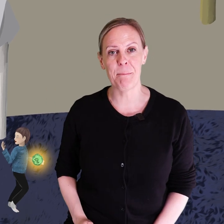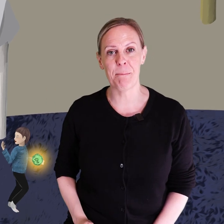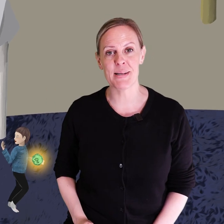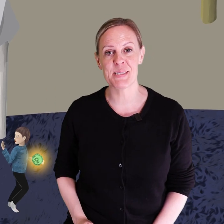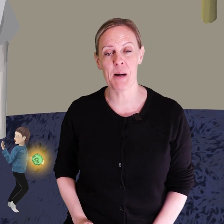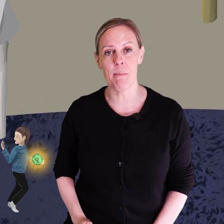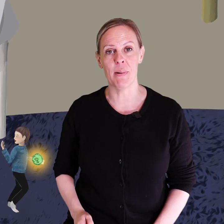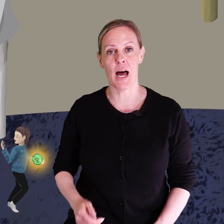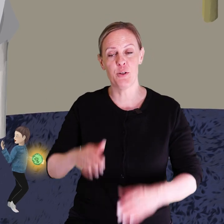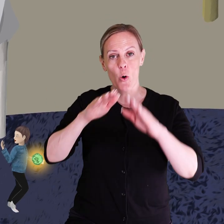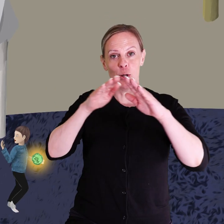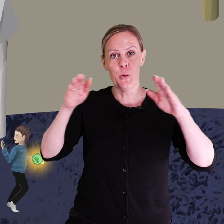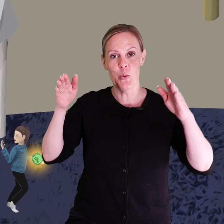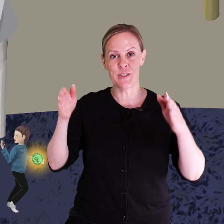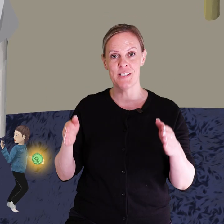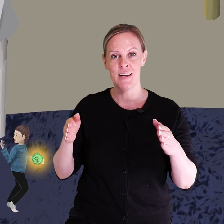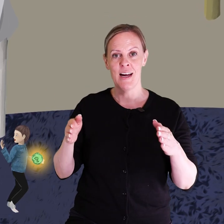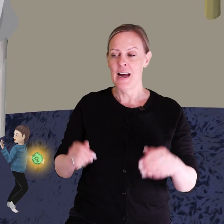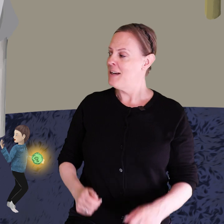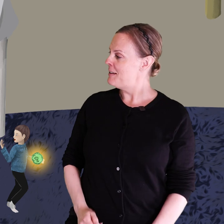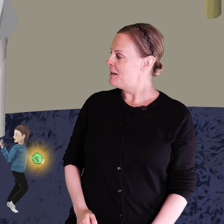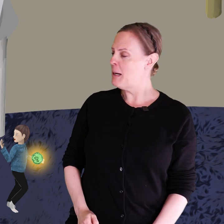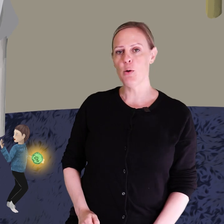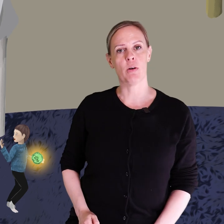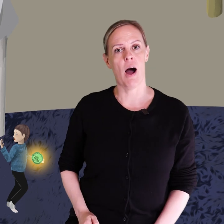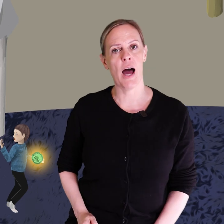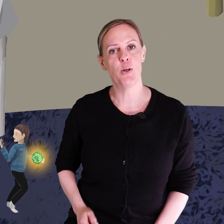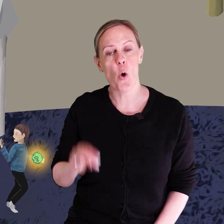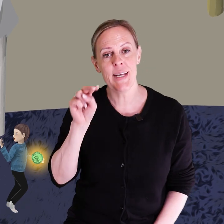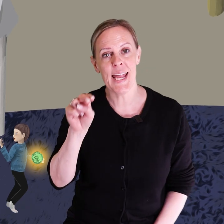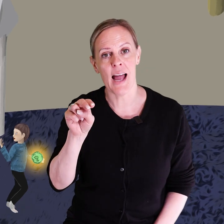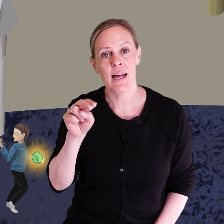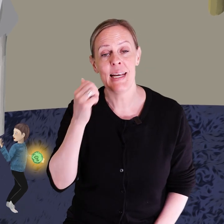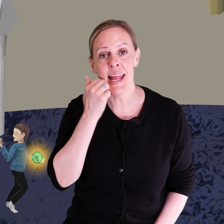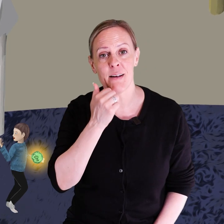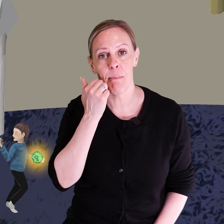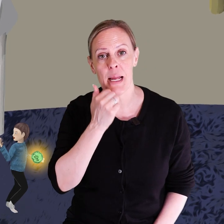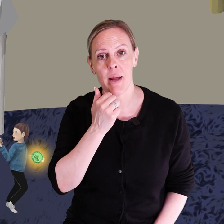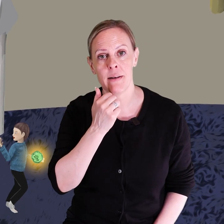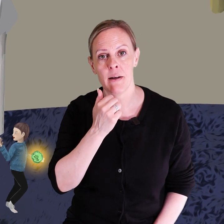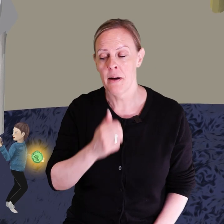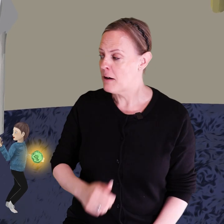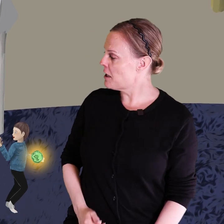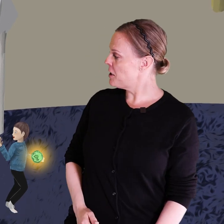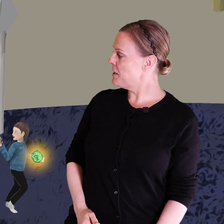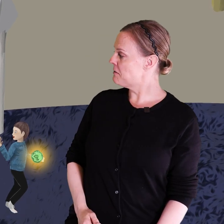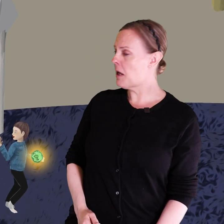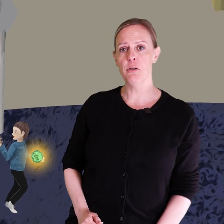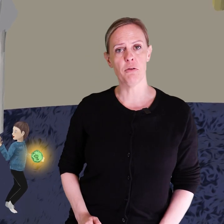Pappas gamla dockhus. Det brukar han och Nya leka med ibland. Kanske hittar han